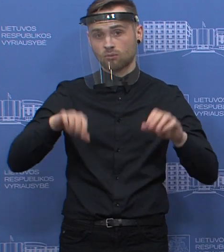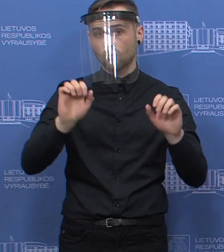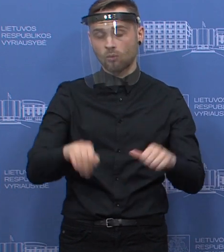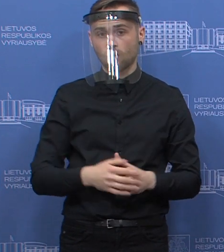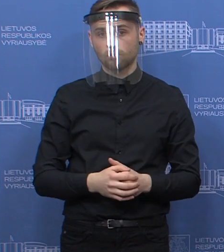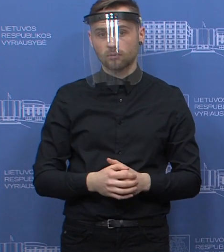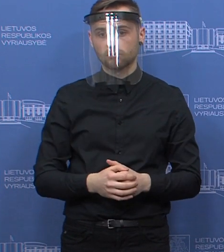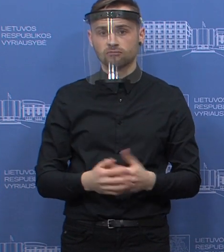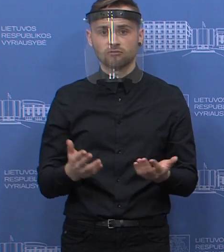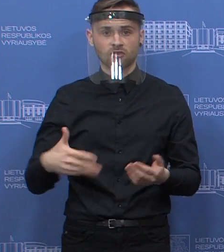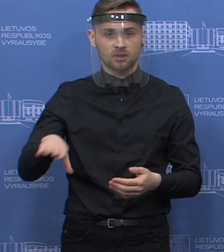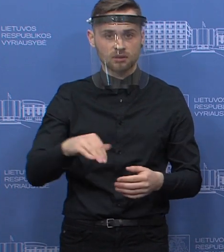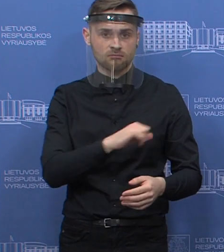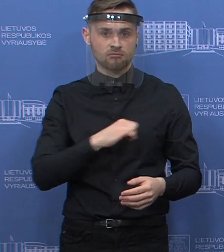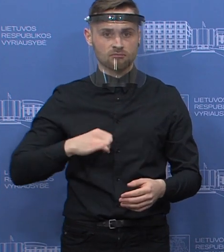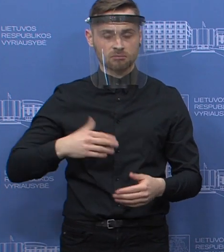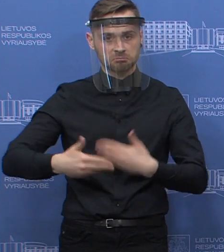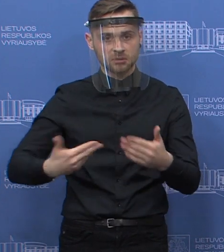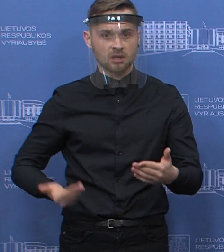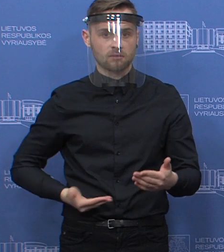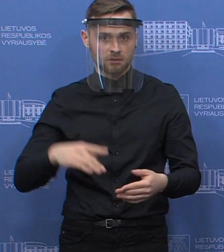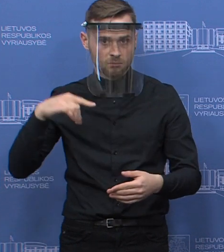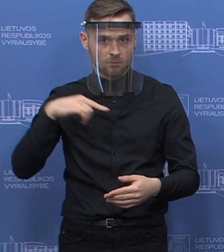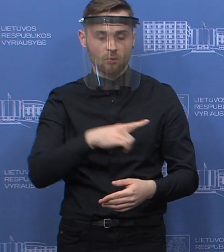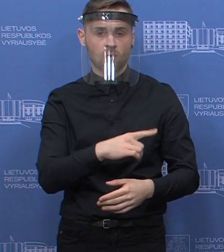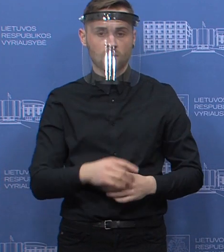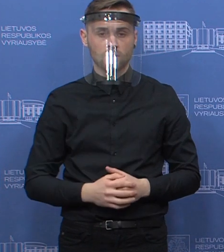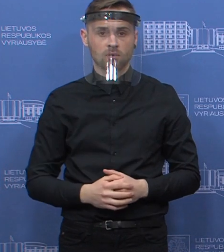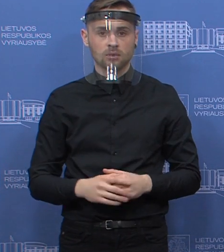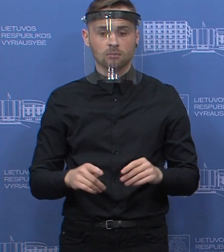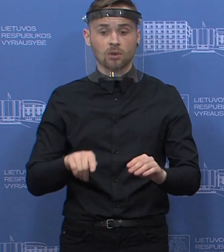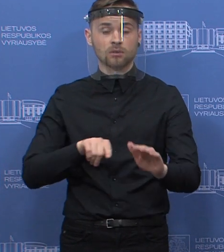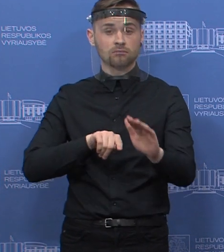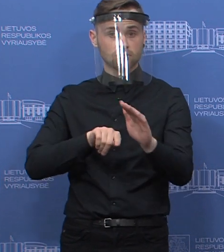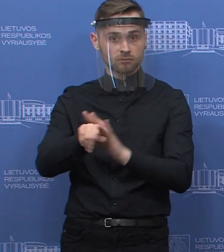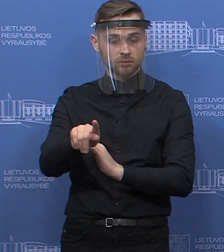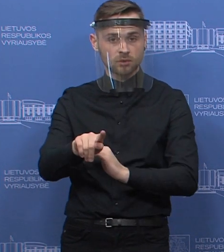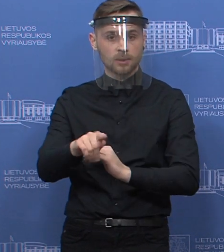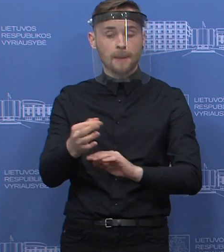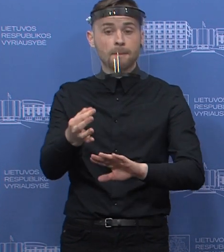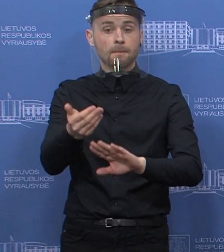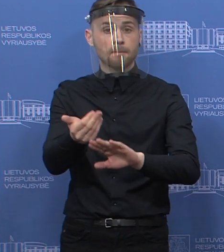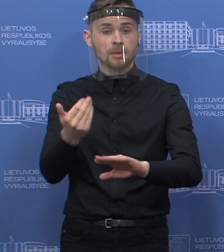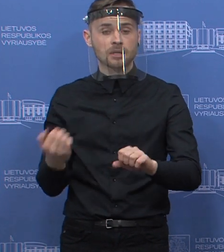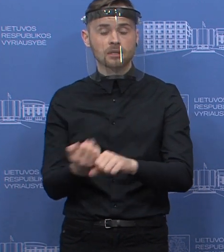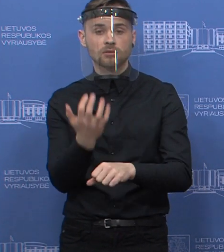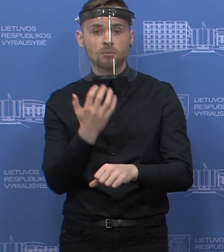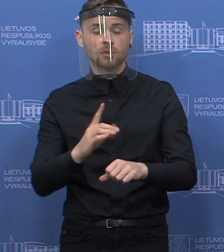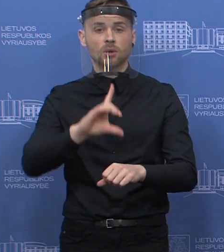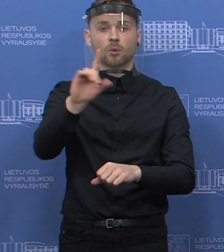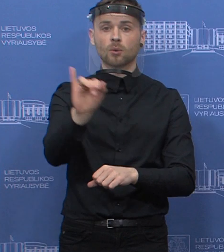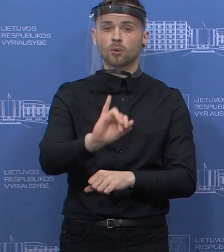esame savo rankiškas savo sprendimus ir prieš išvykdami turėkime omenyje, kur važiuojame, kur vykstame,